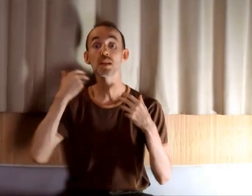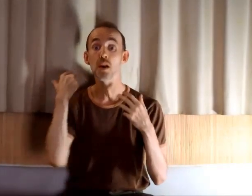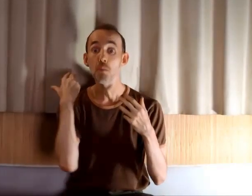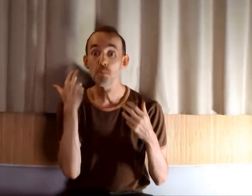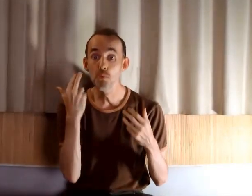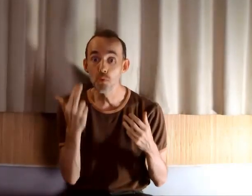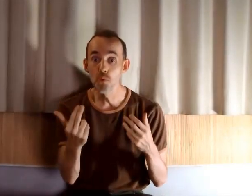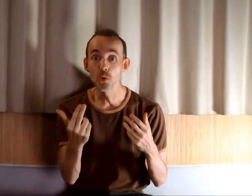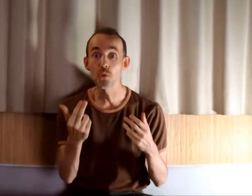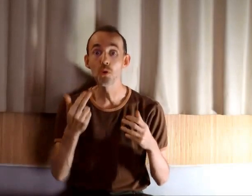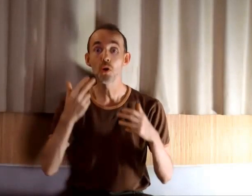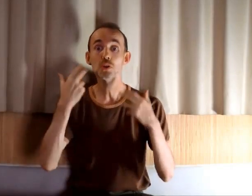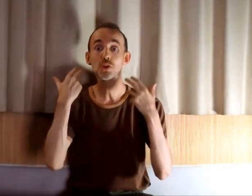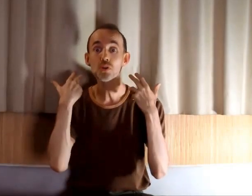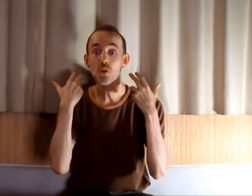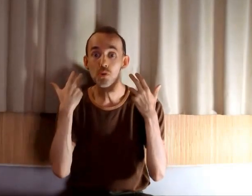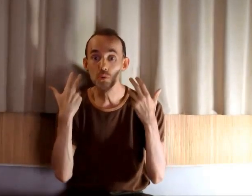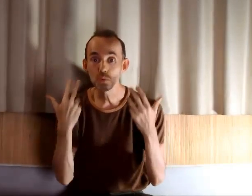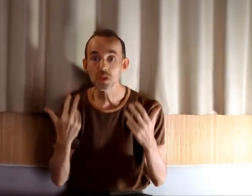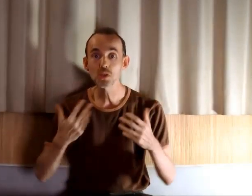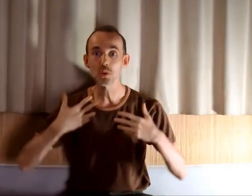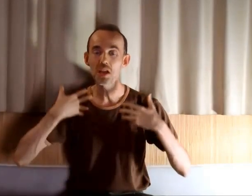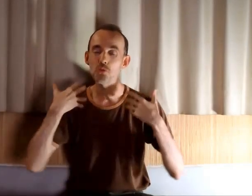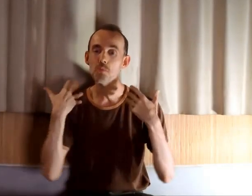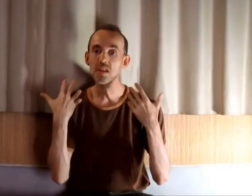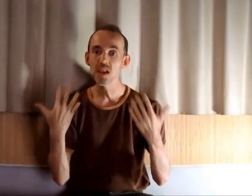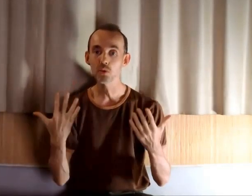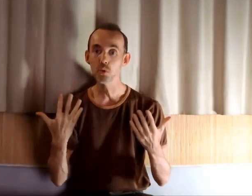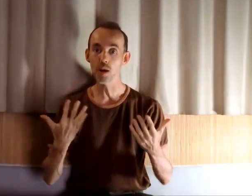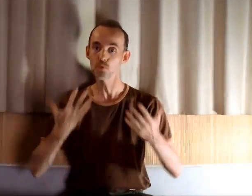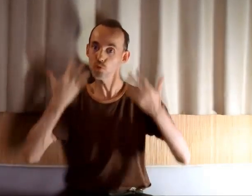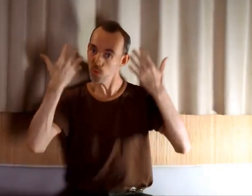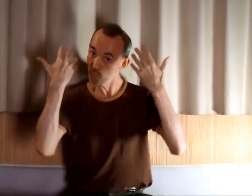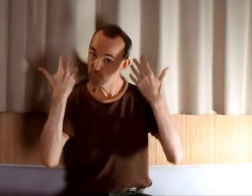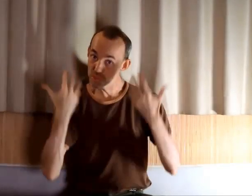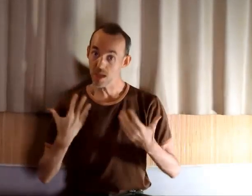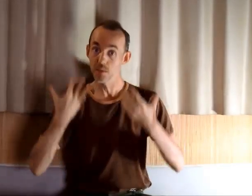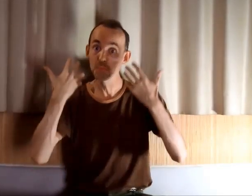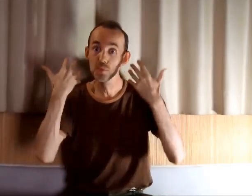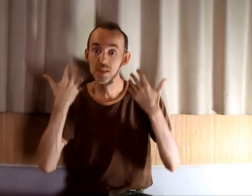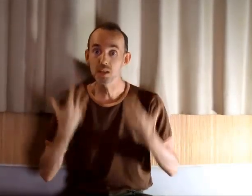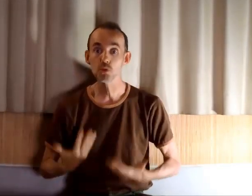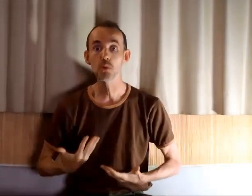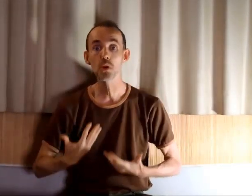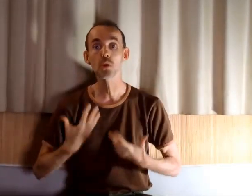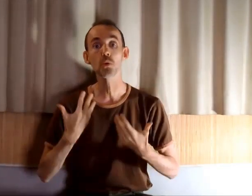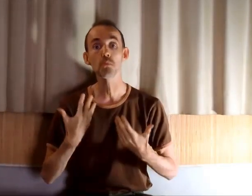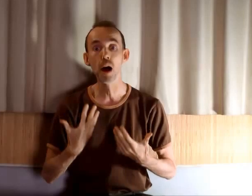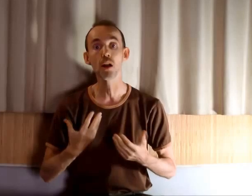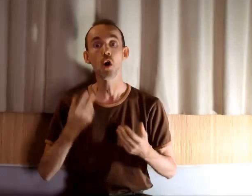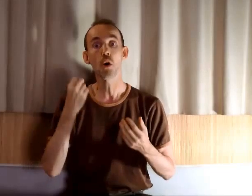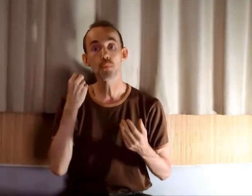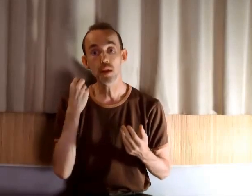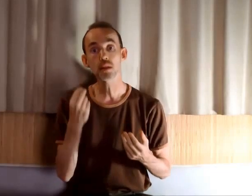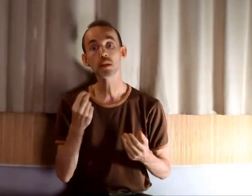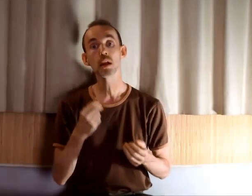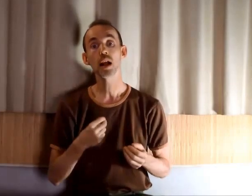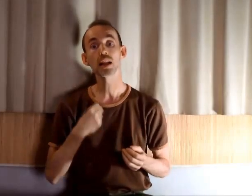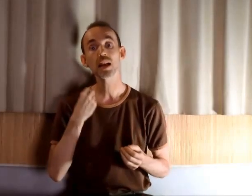vous êtes plus heureux, sans condition, et d'une manière durable. Juste, vous êtes ce bonheur dont on parle. En fait, la